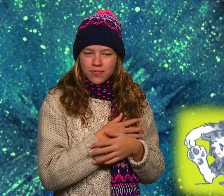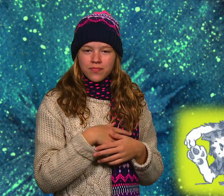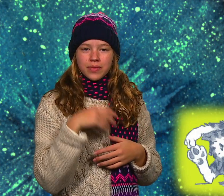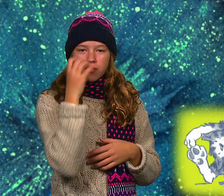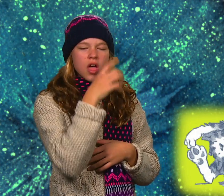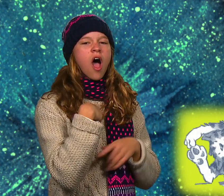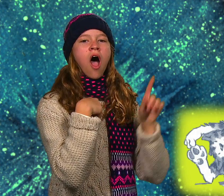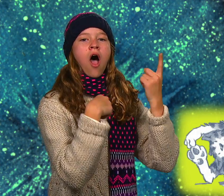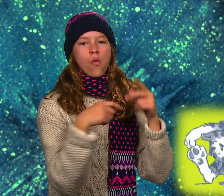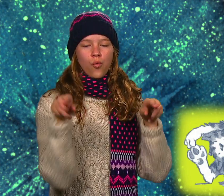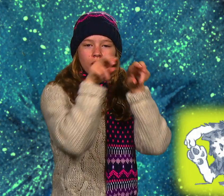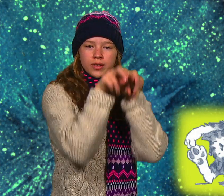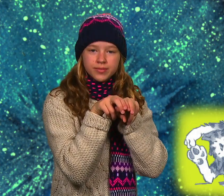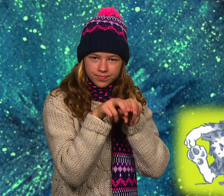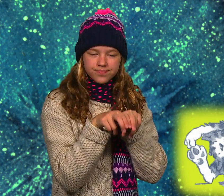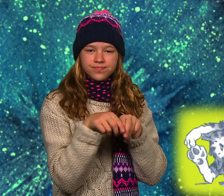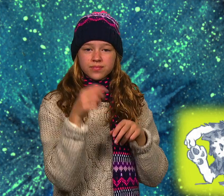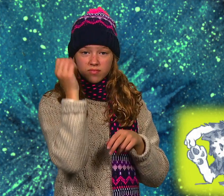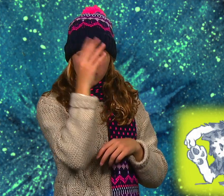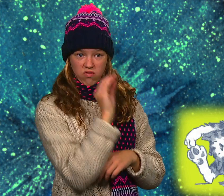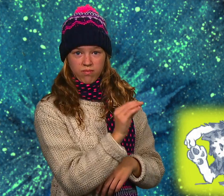Pfützen sind gefroren, so kalt ist es.